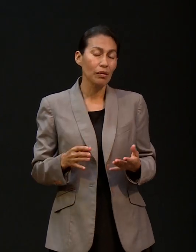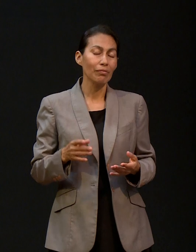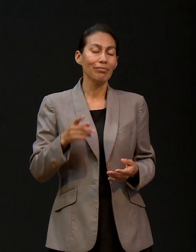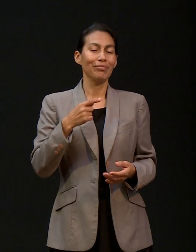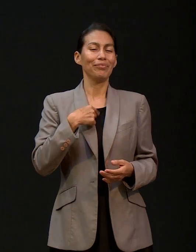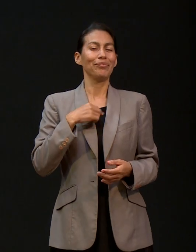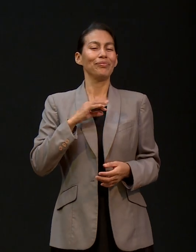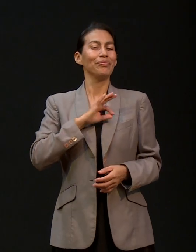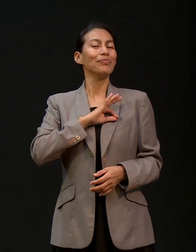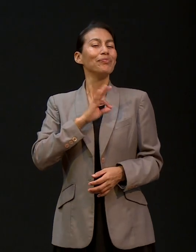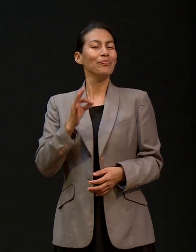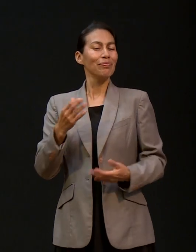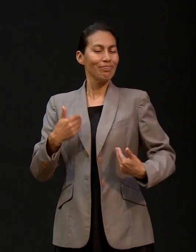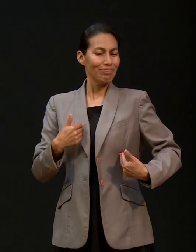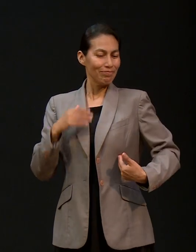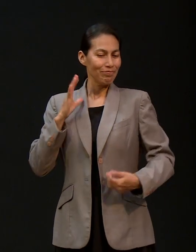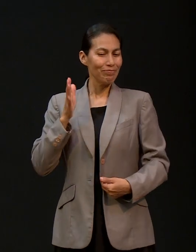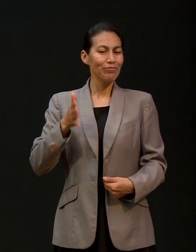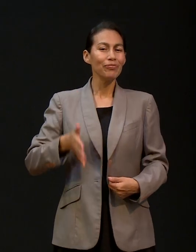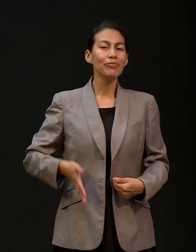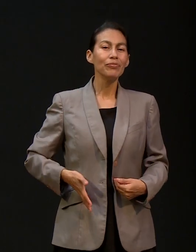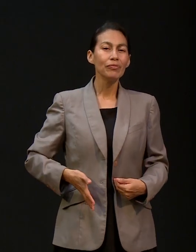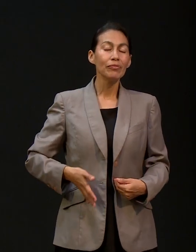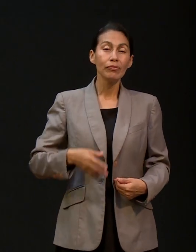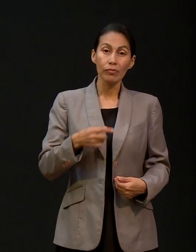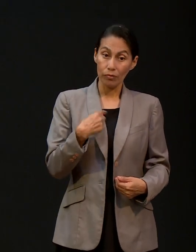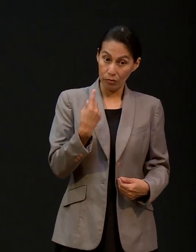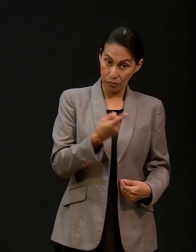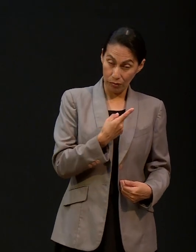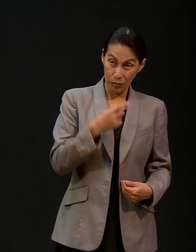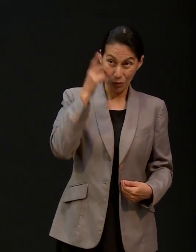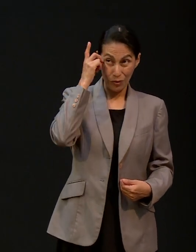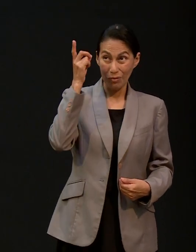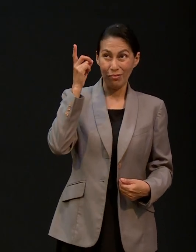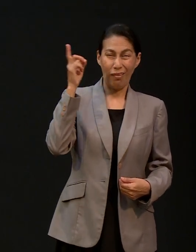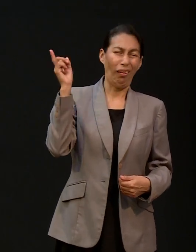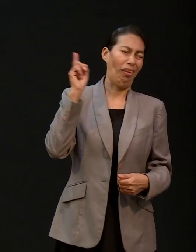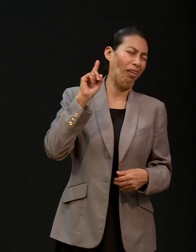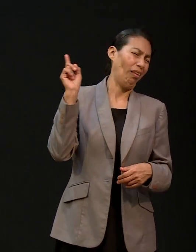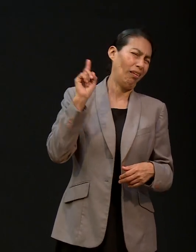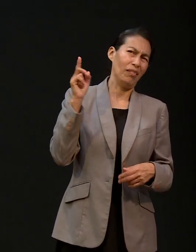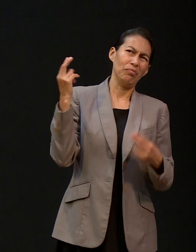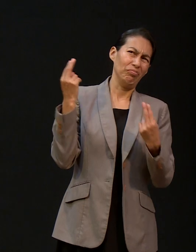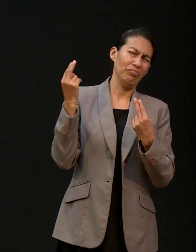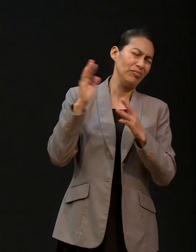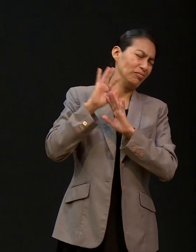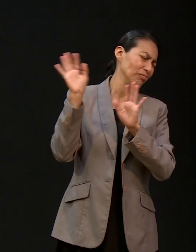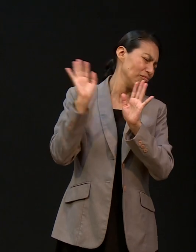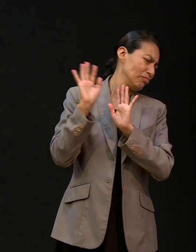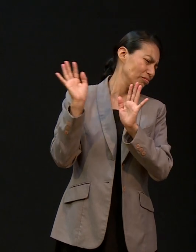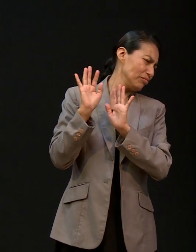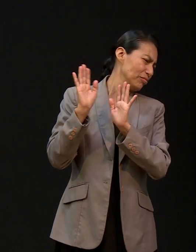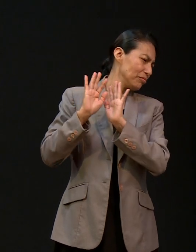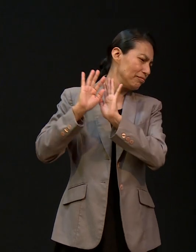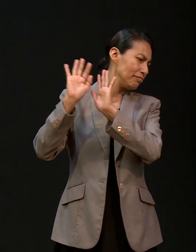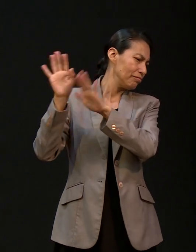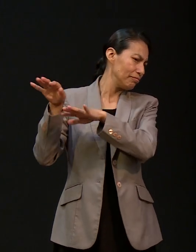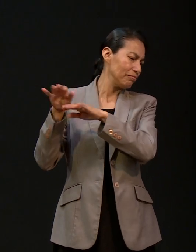poder humano, pues no necesitamos de Dios, de la dirección de Dios. Y por lo